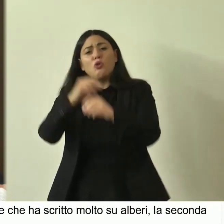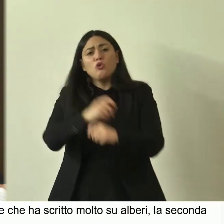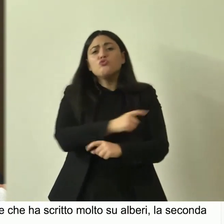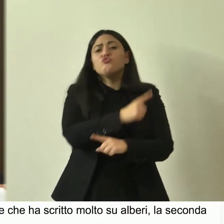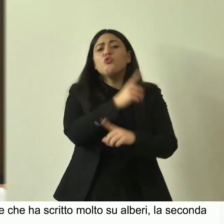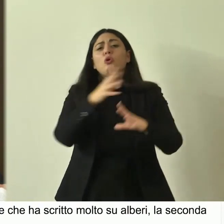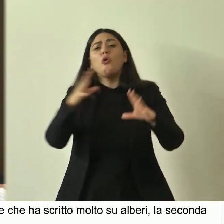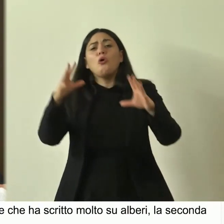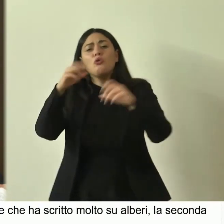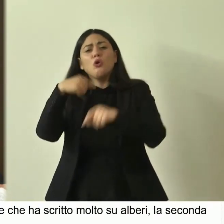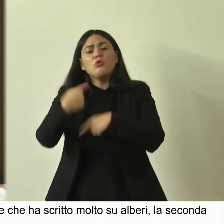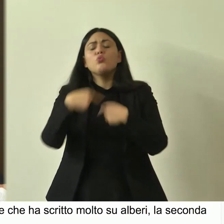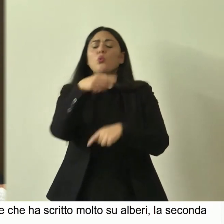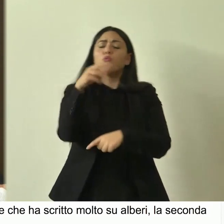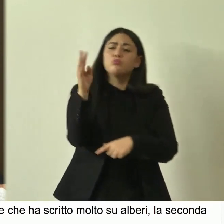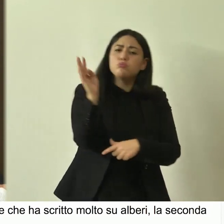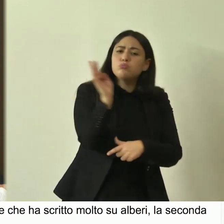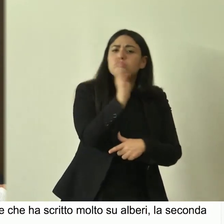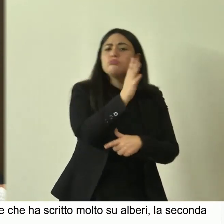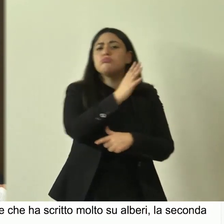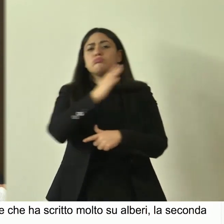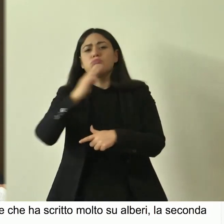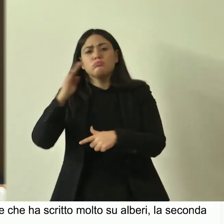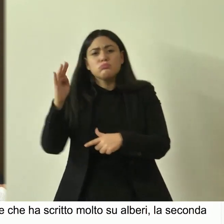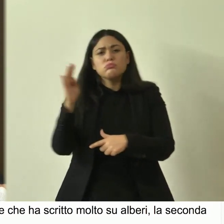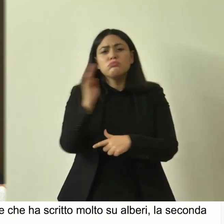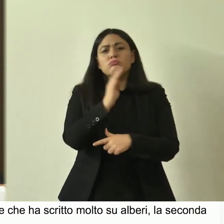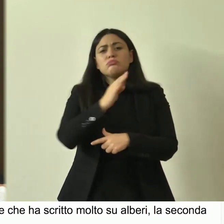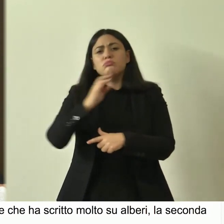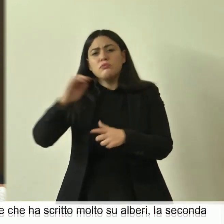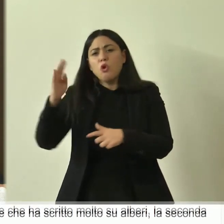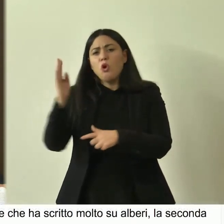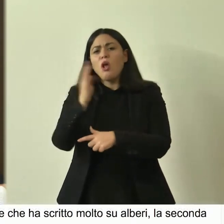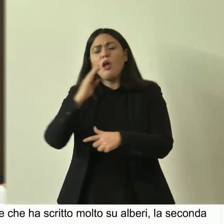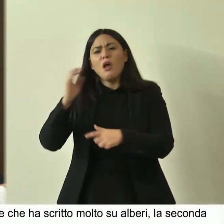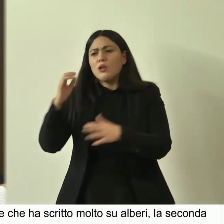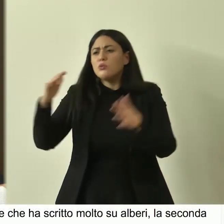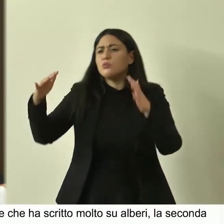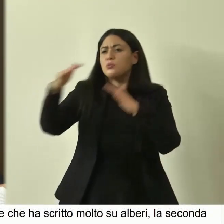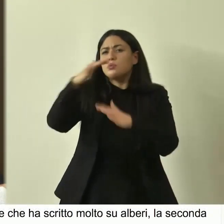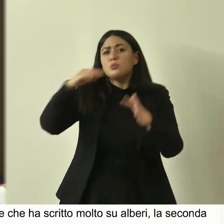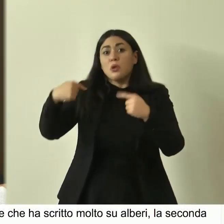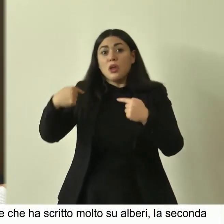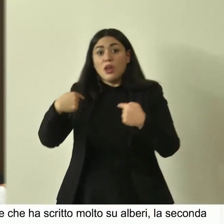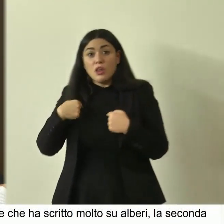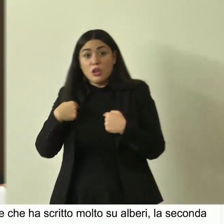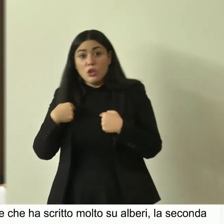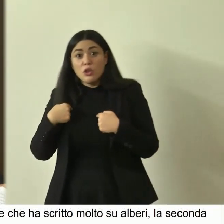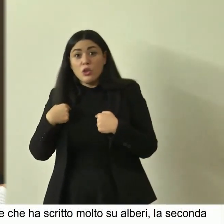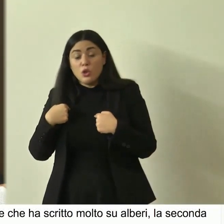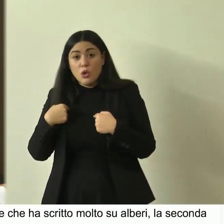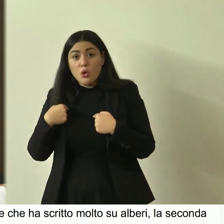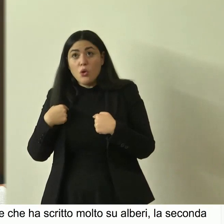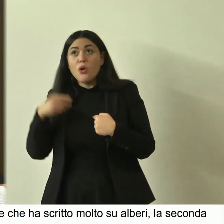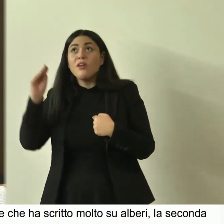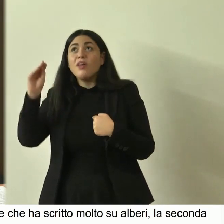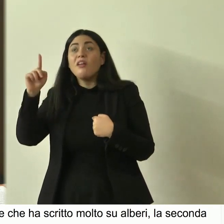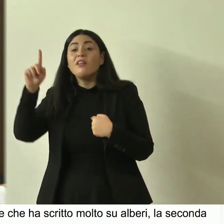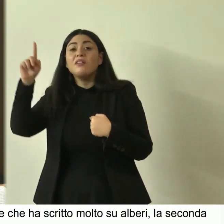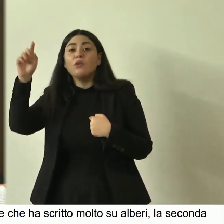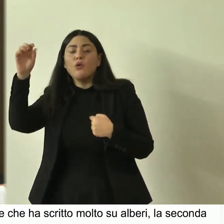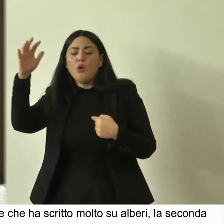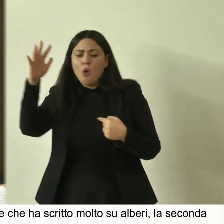spaziali dei divisibili atomi col loro violento intrecciarsi e io tirerò fuori Dio la sua ombra